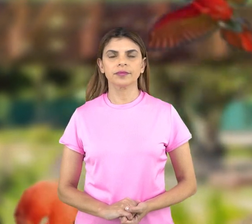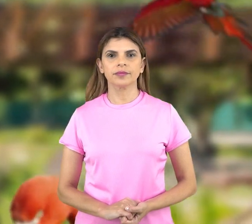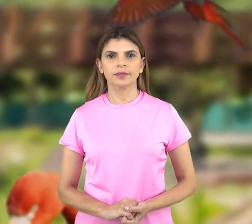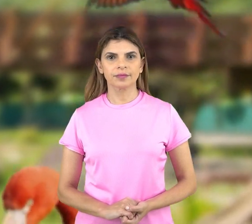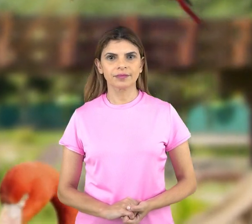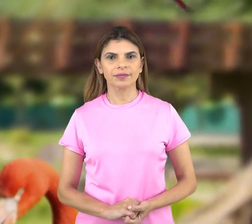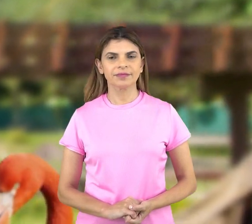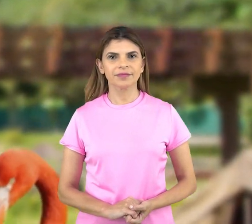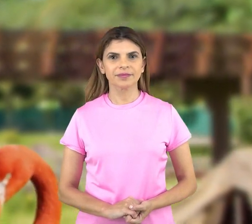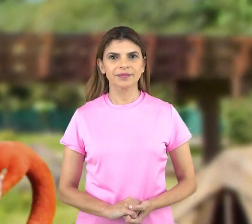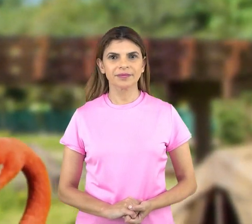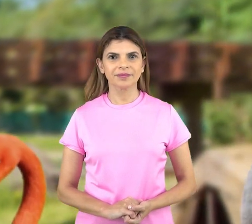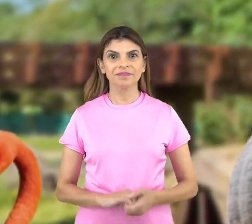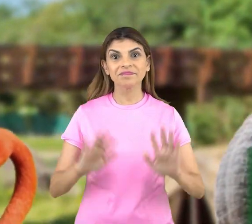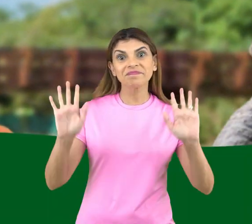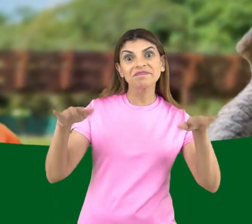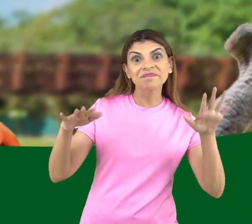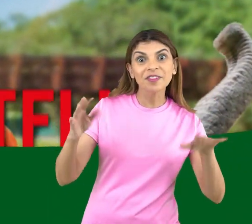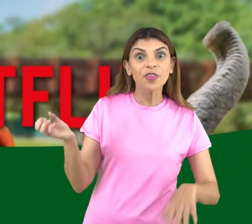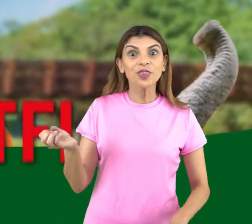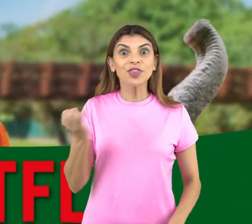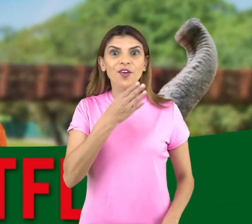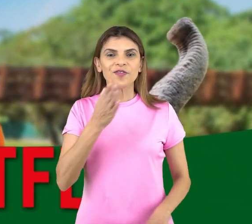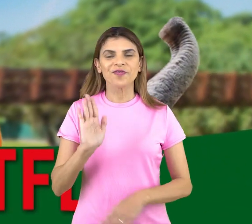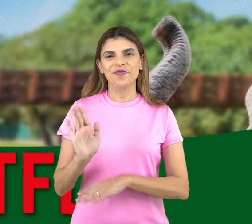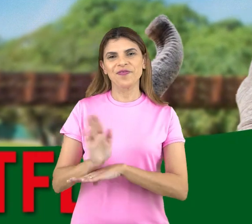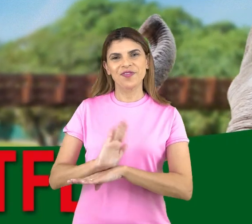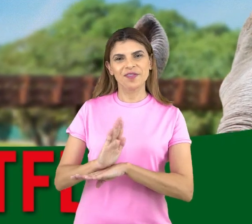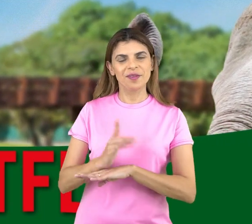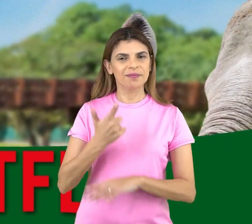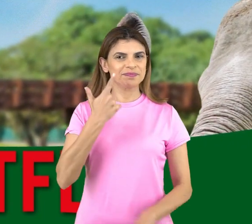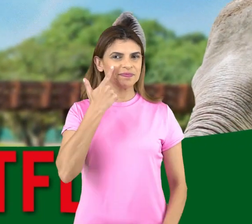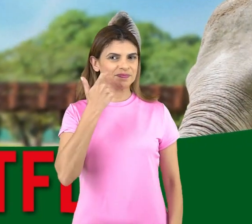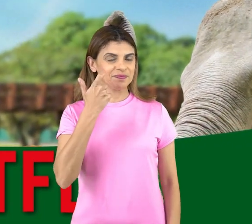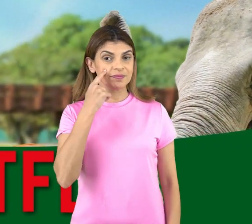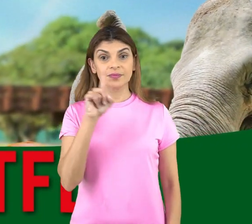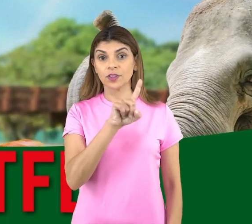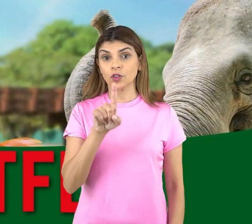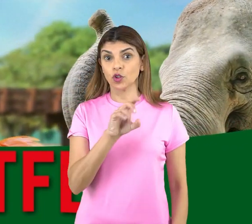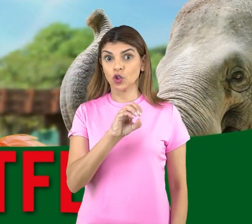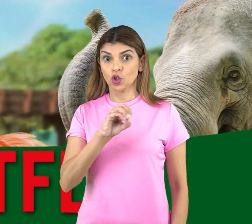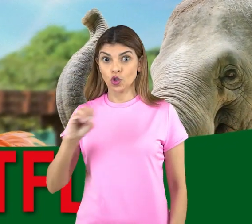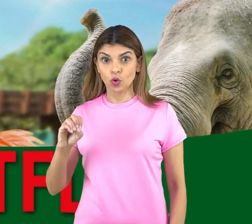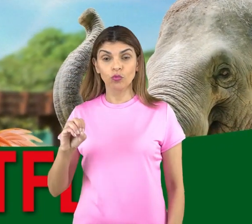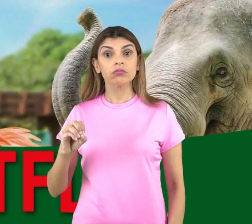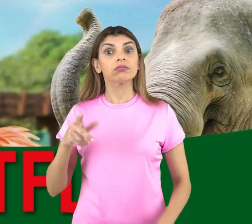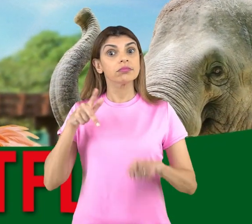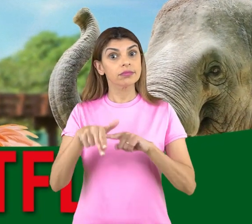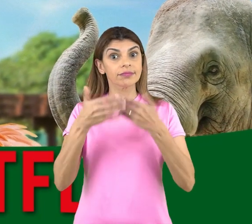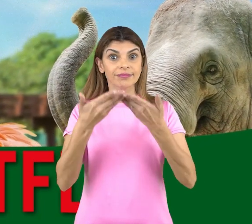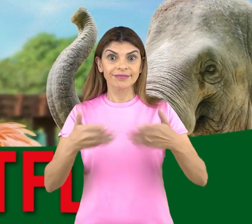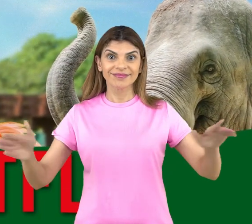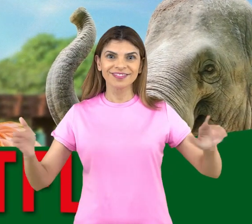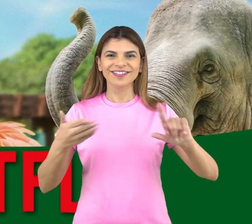Atenção! O novo filme do Lucas Neto do Zoológico acabou de lançar na Netflix!